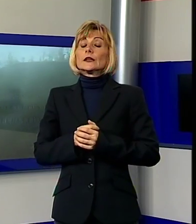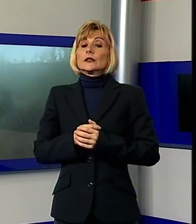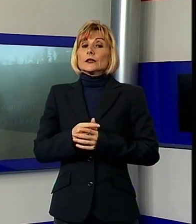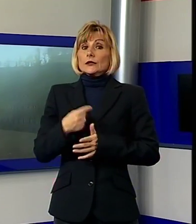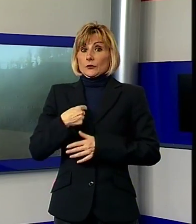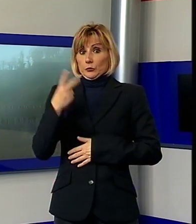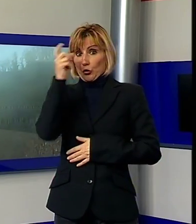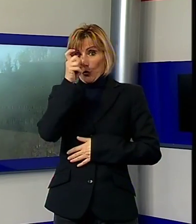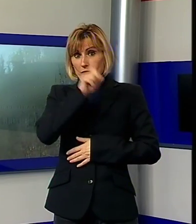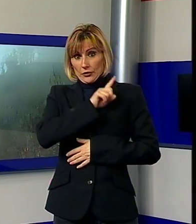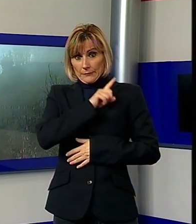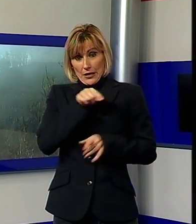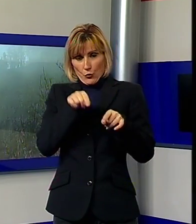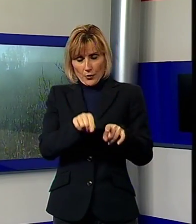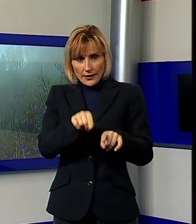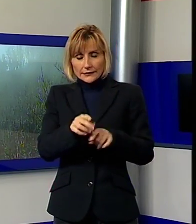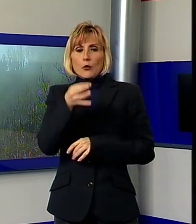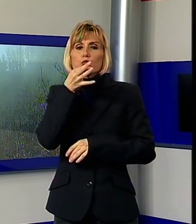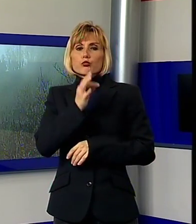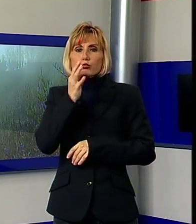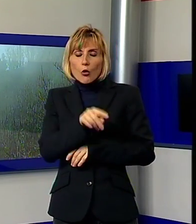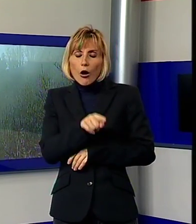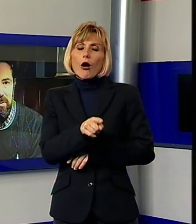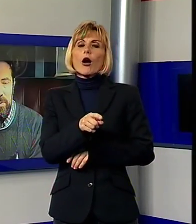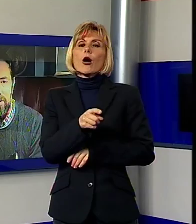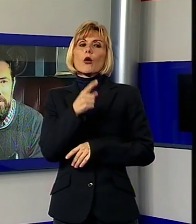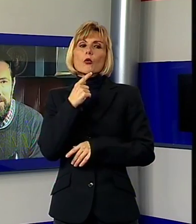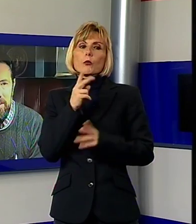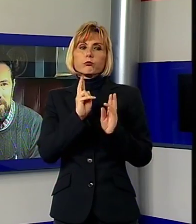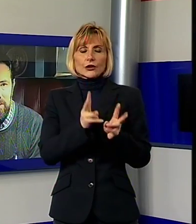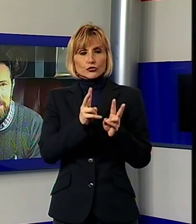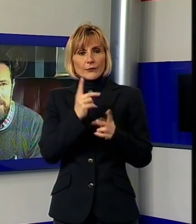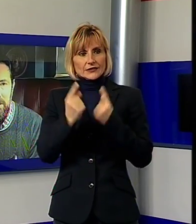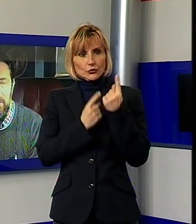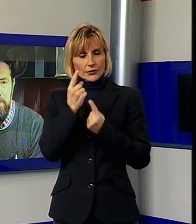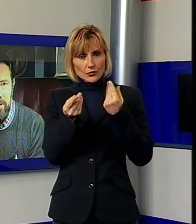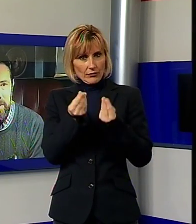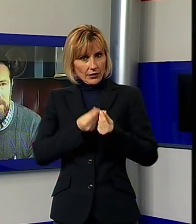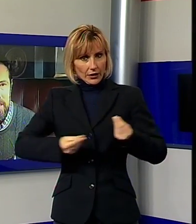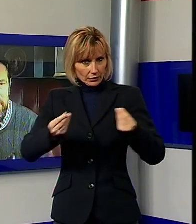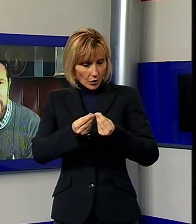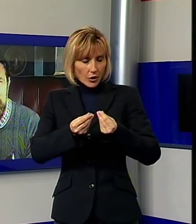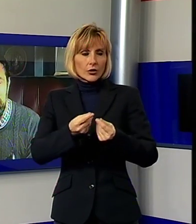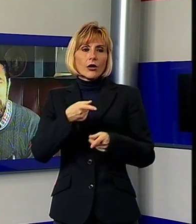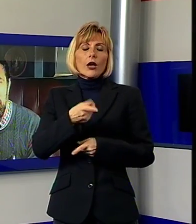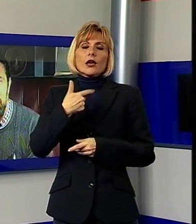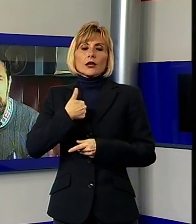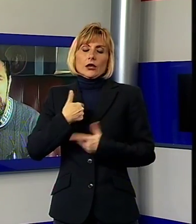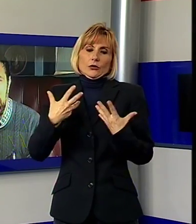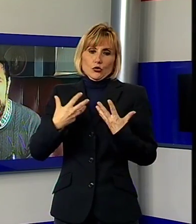preoccupazione è questa, che ci possa essere da quel punto di vista un peggioramento delle condizioni del territorio, per questo insieme alla Regione stiamo lavorando per